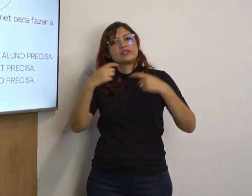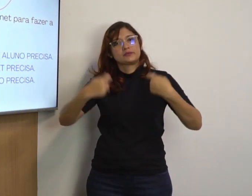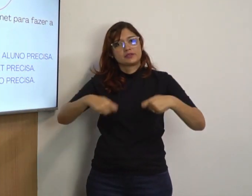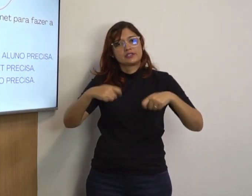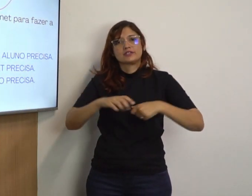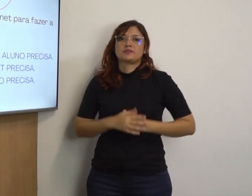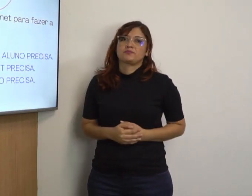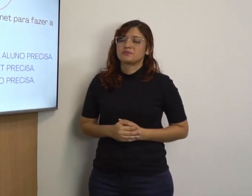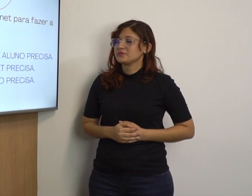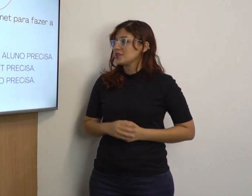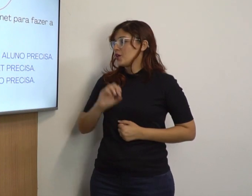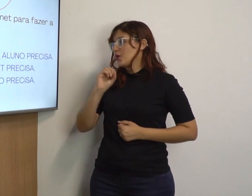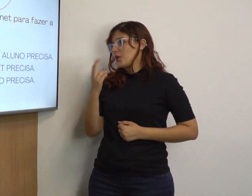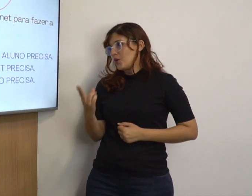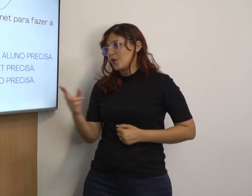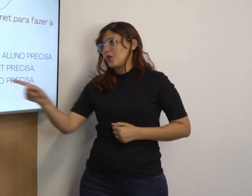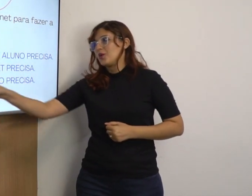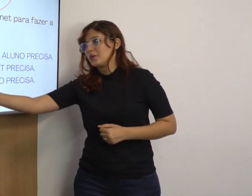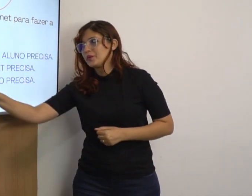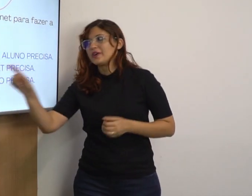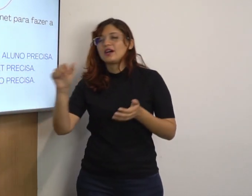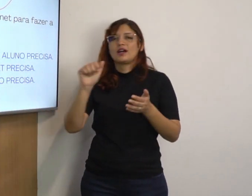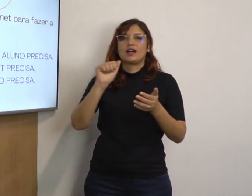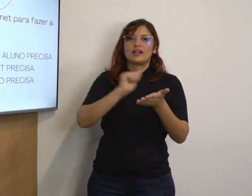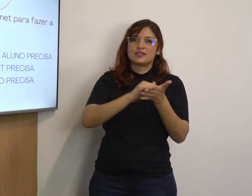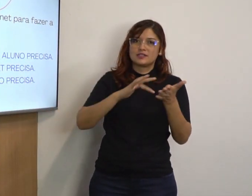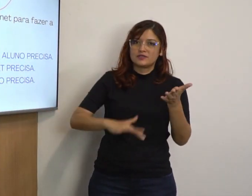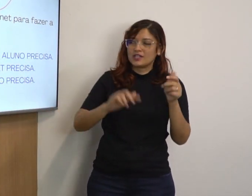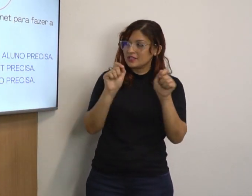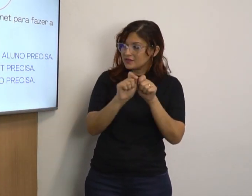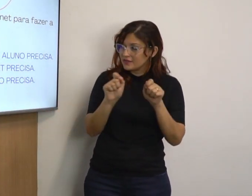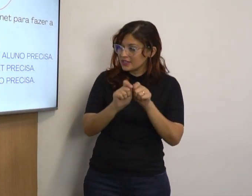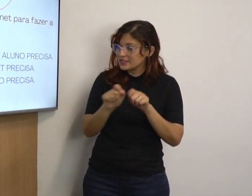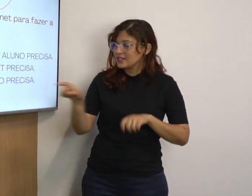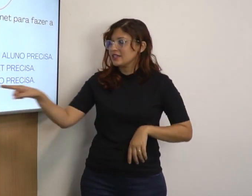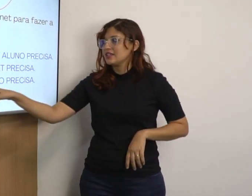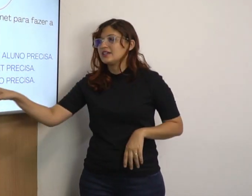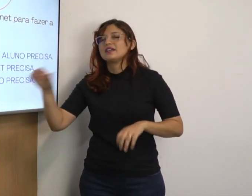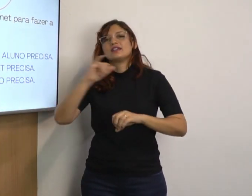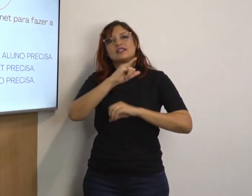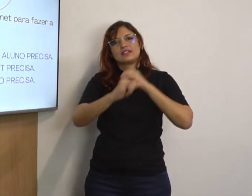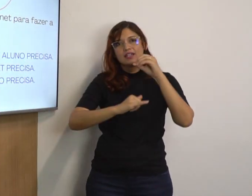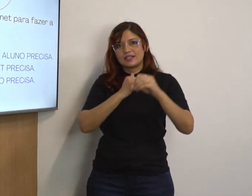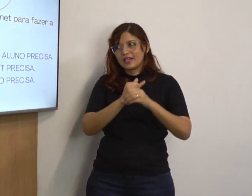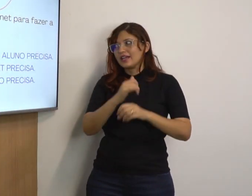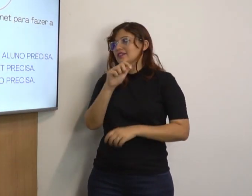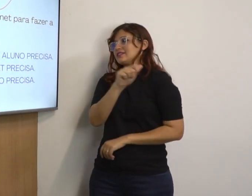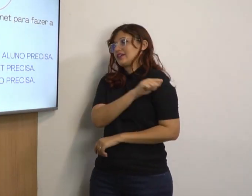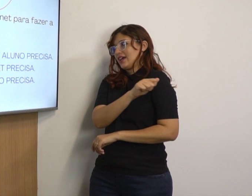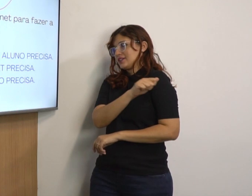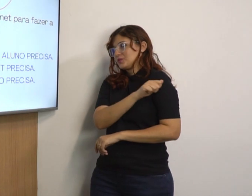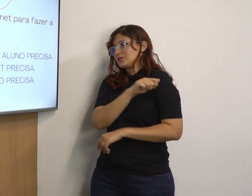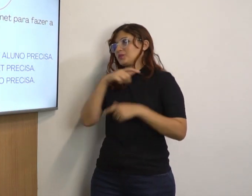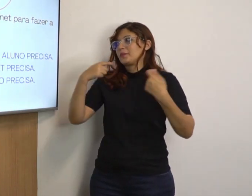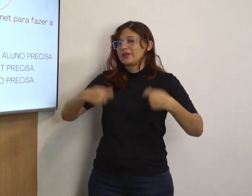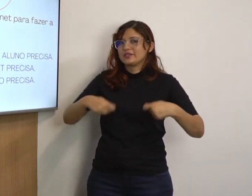internet precisa. Ou então, a terceira opção, atividade fazer, internet aluno